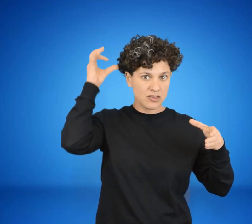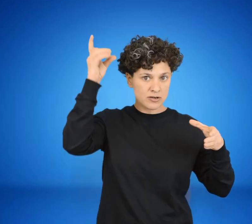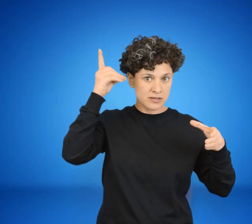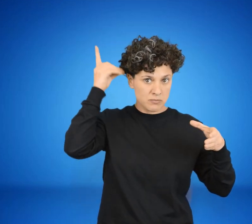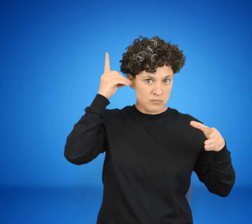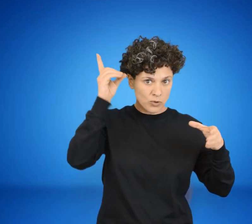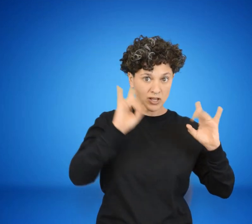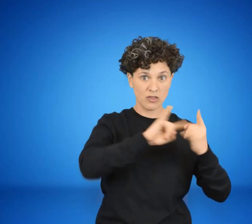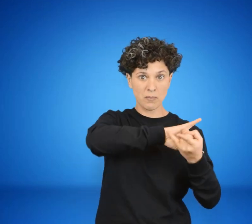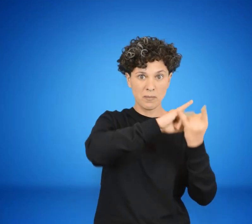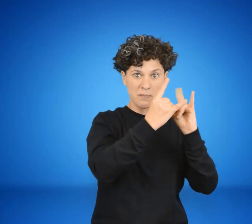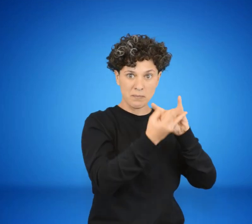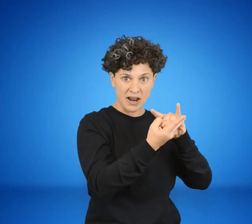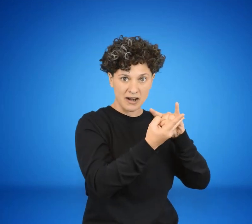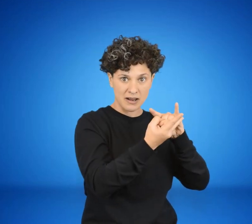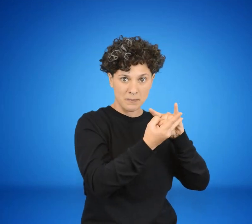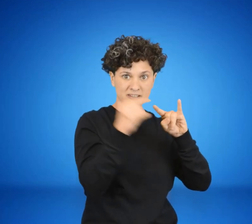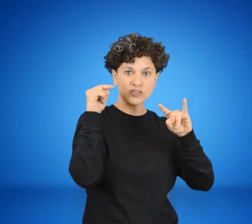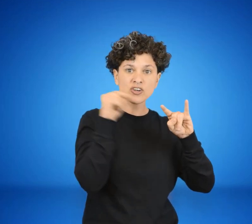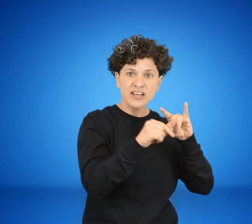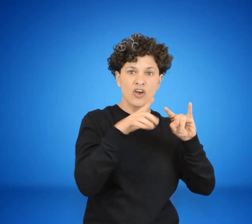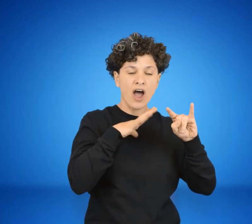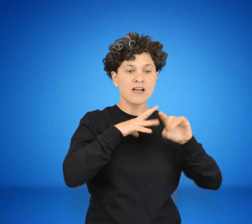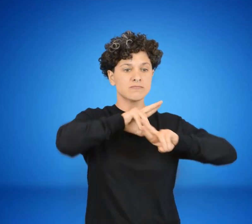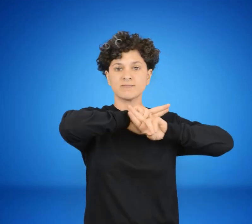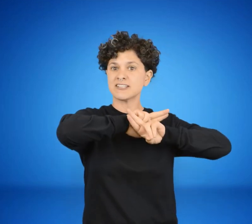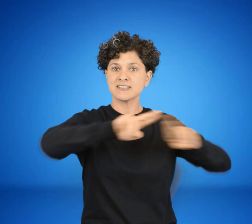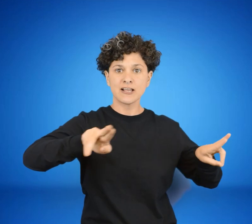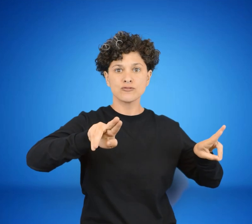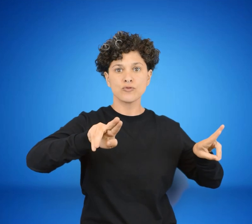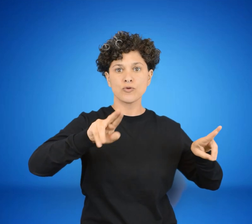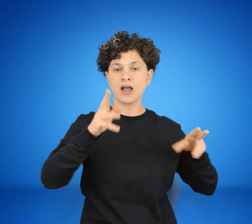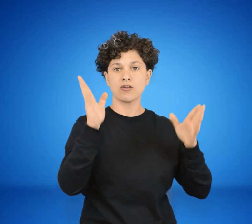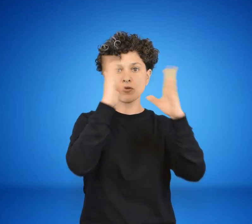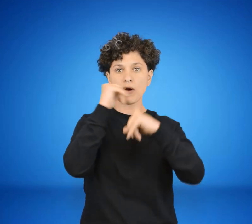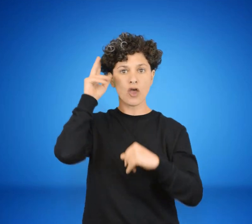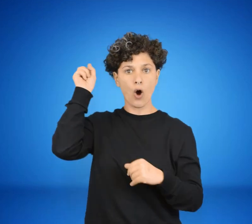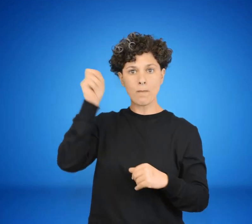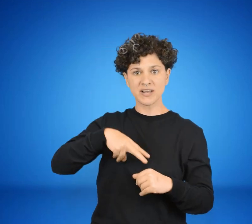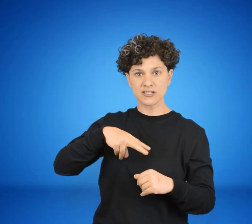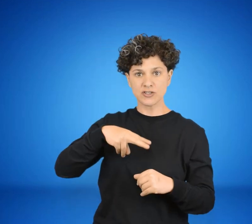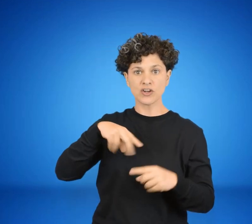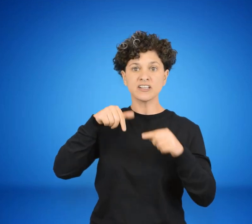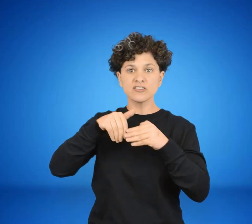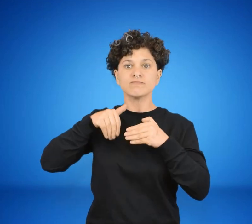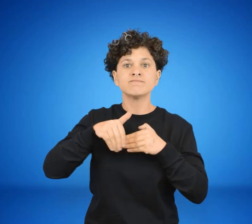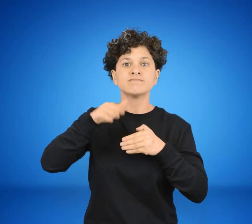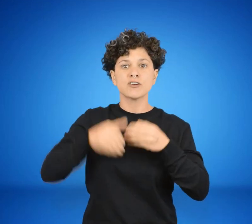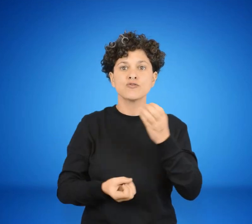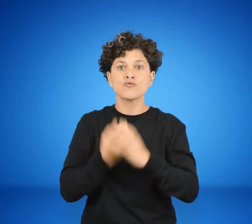disolver el Parlamento únicamente en el marco del procedimiento de censura, y debiendo